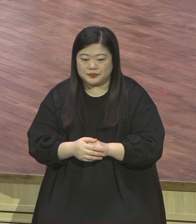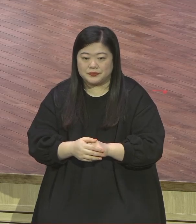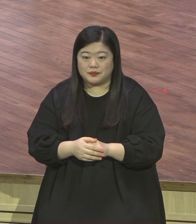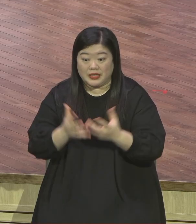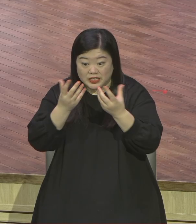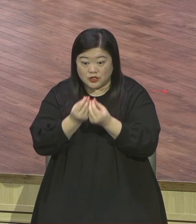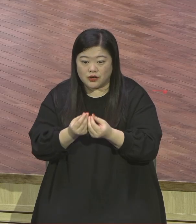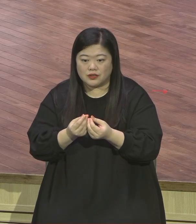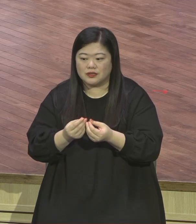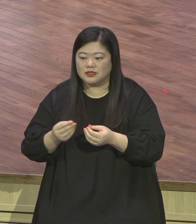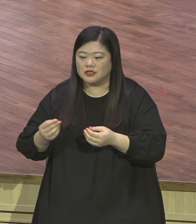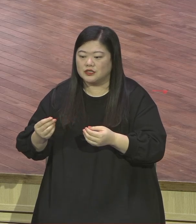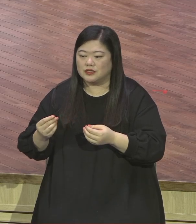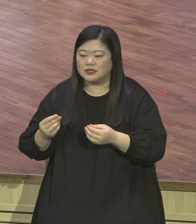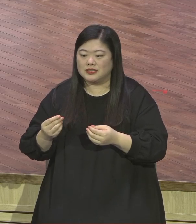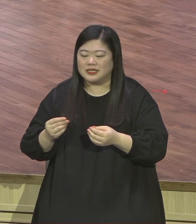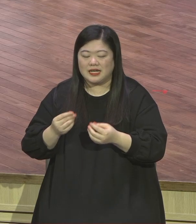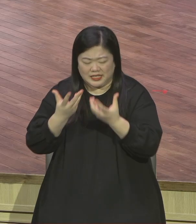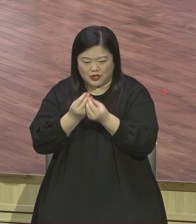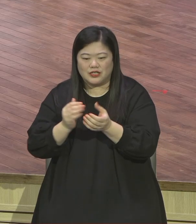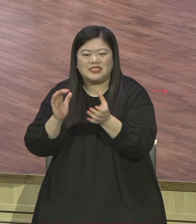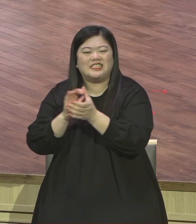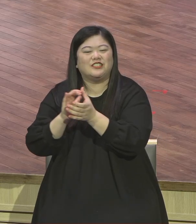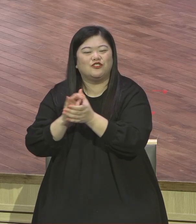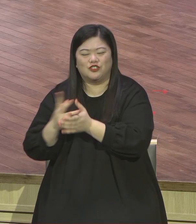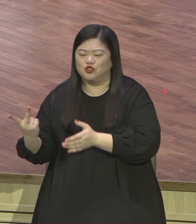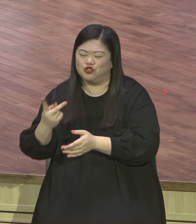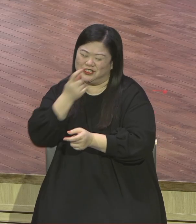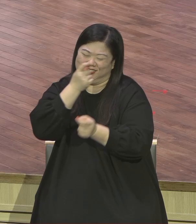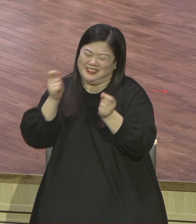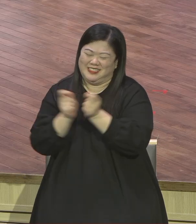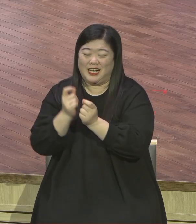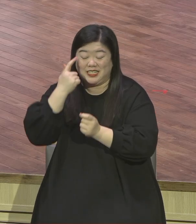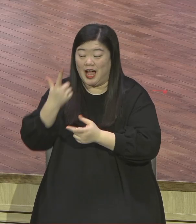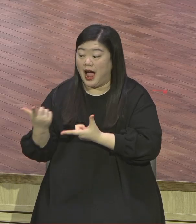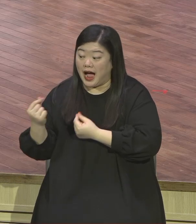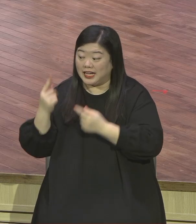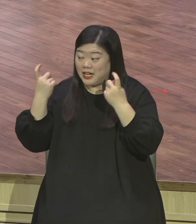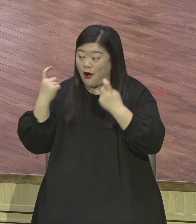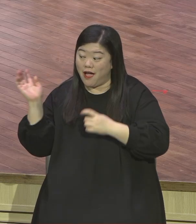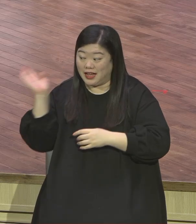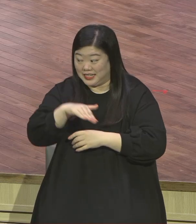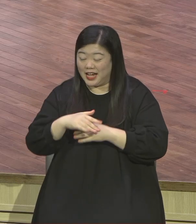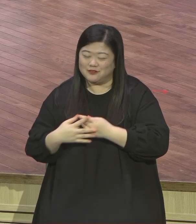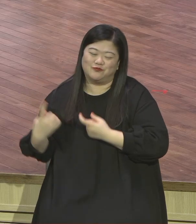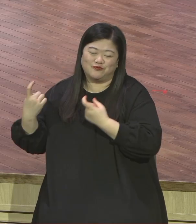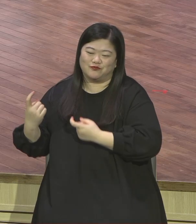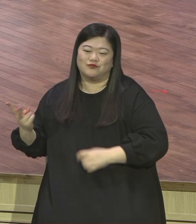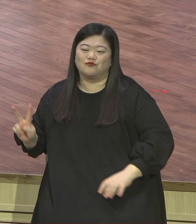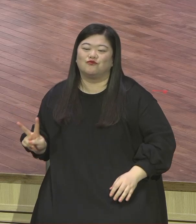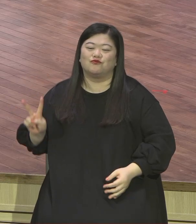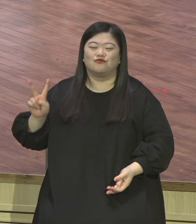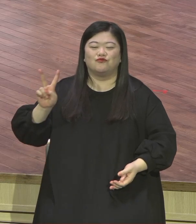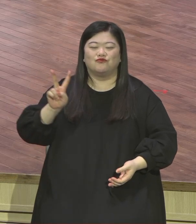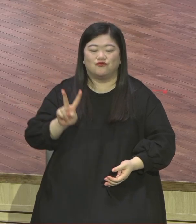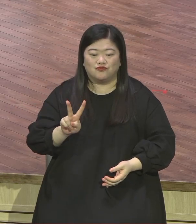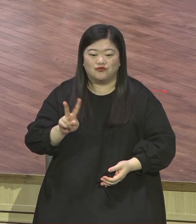여행해보면 알아 여행해보면 세상 사람들 그렇게 말하죠 우리 기독교는요